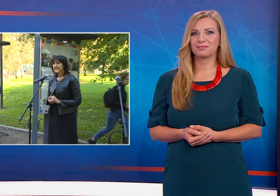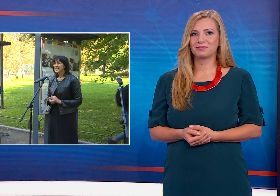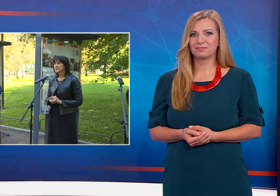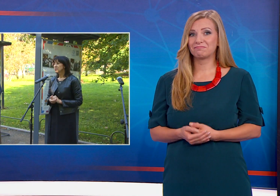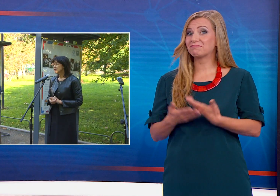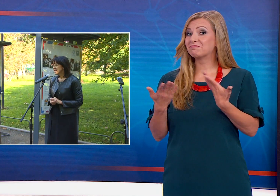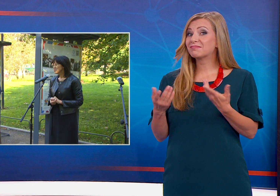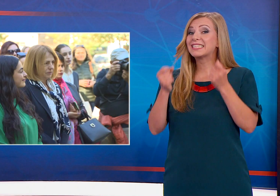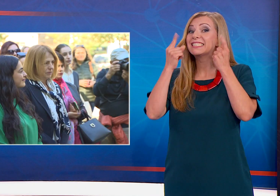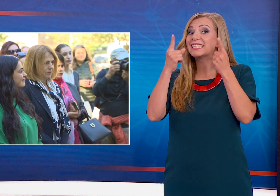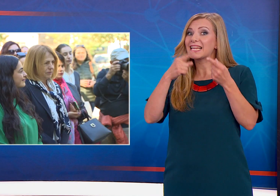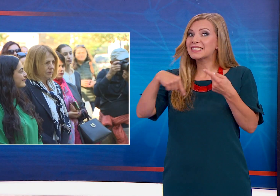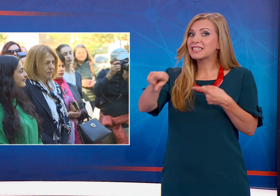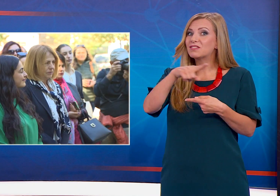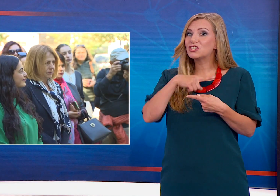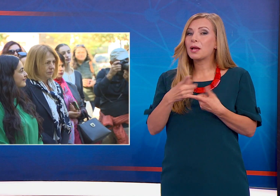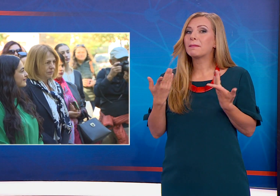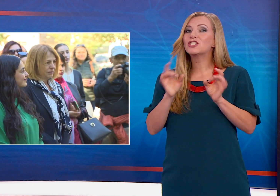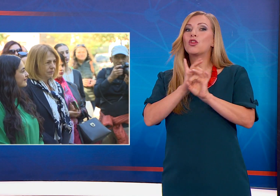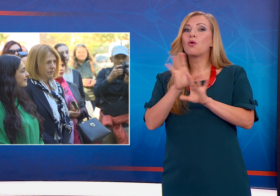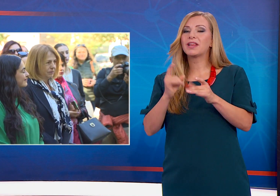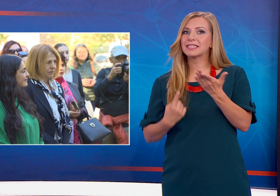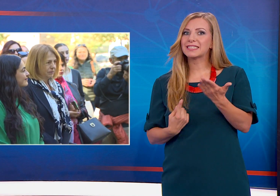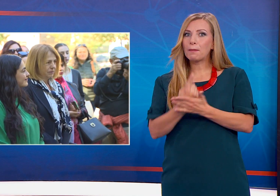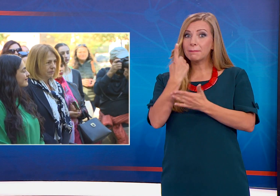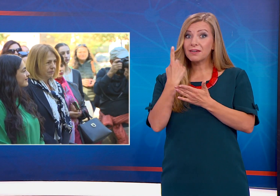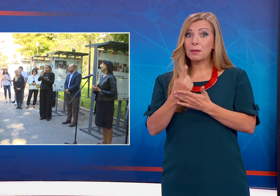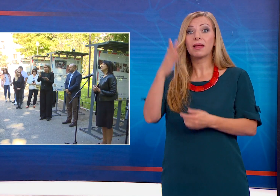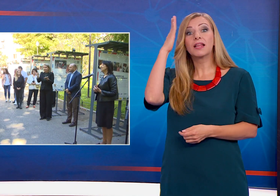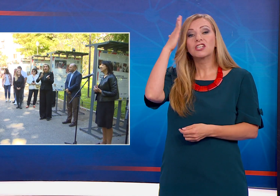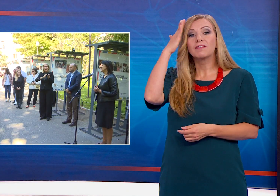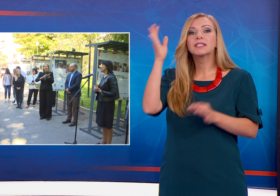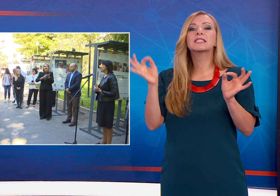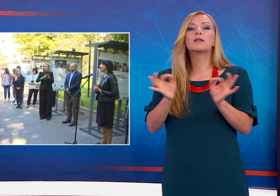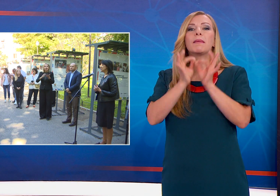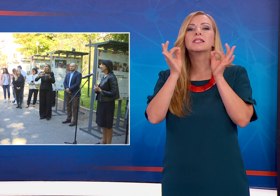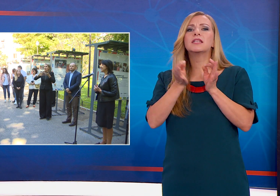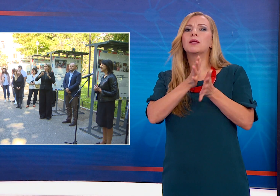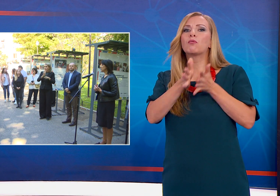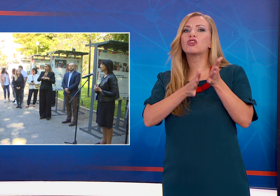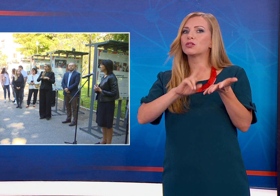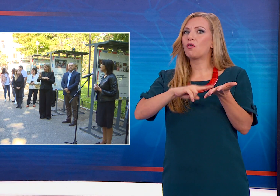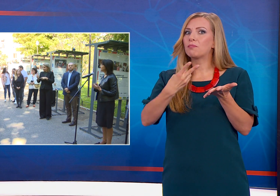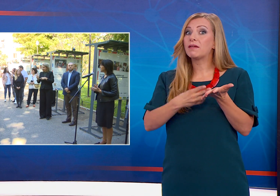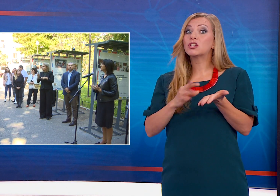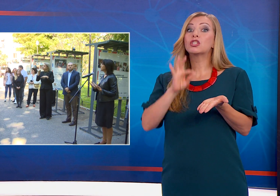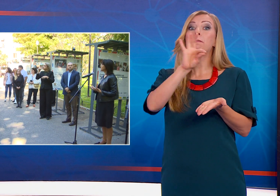Изненада за всички беше и новината, че за първи път в страната специалисти по жестов превод ще посещават 14